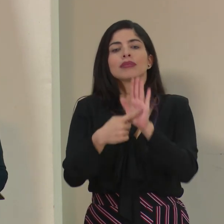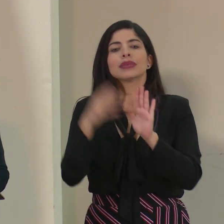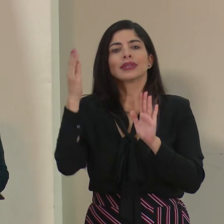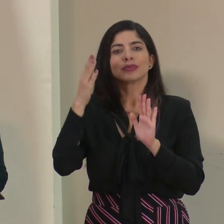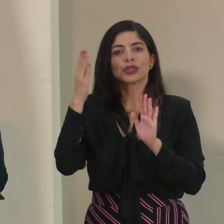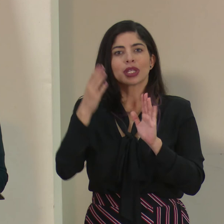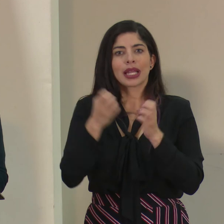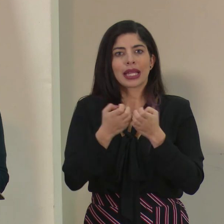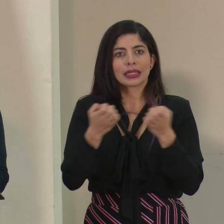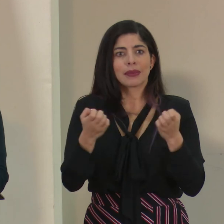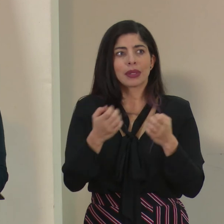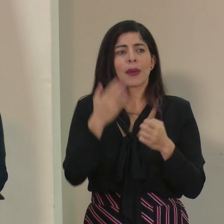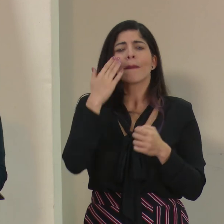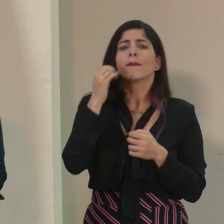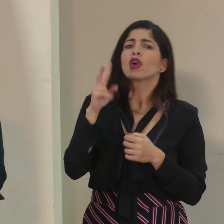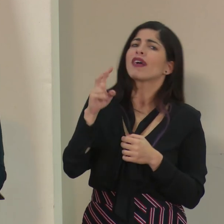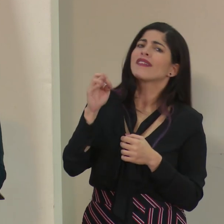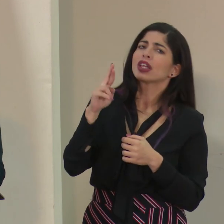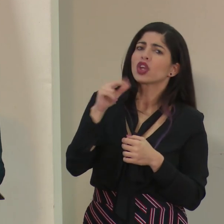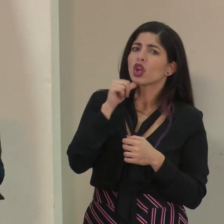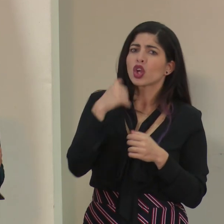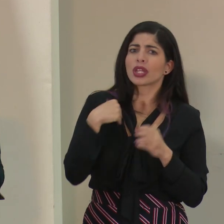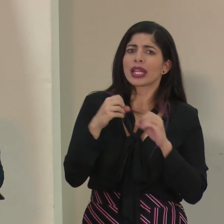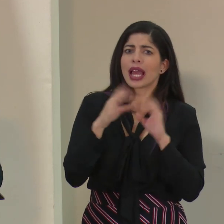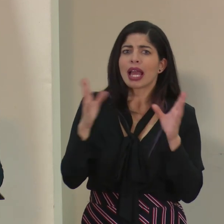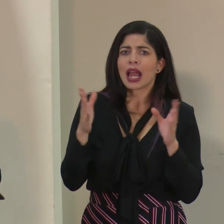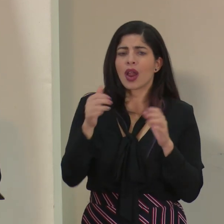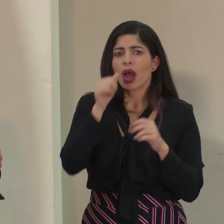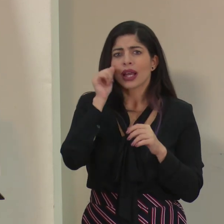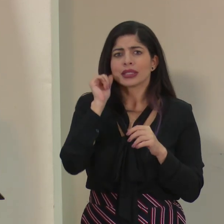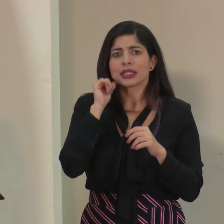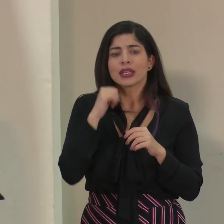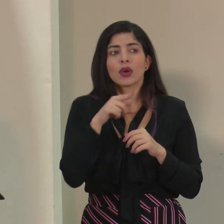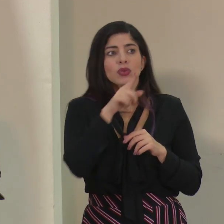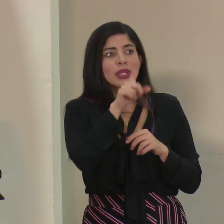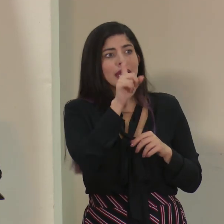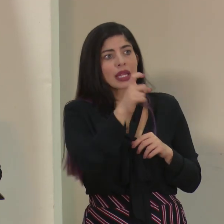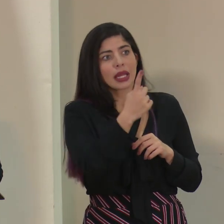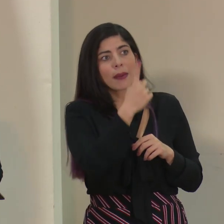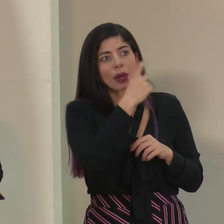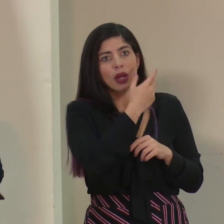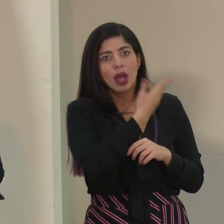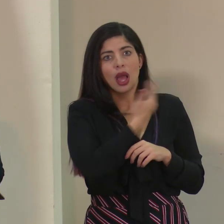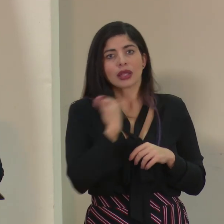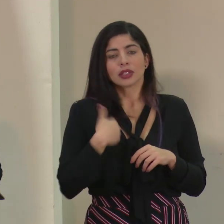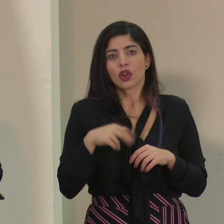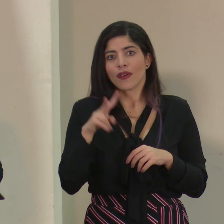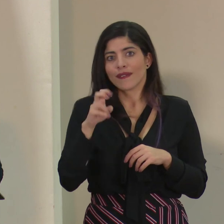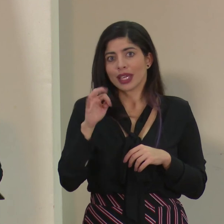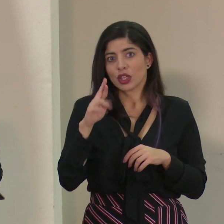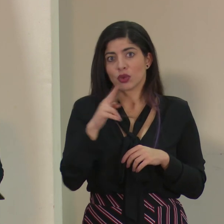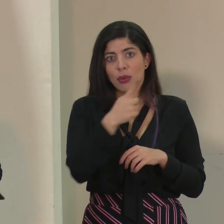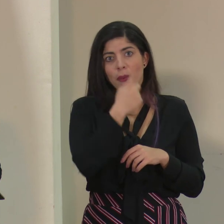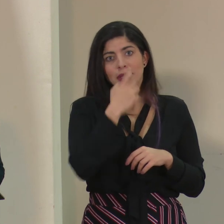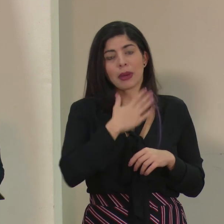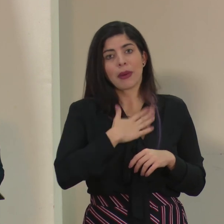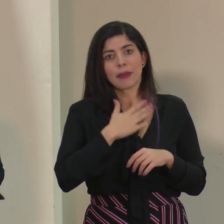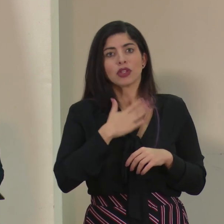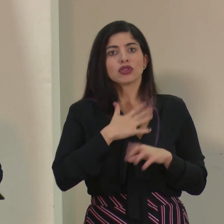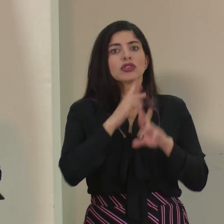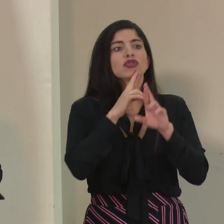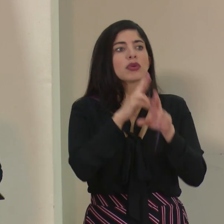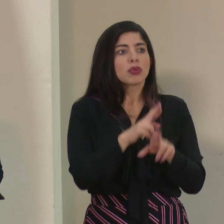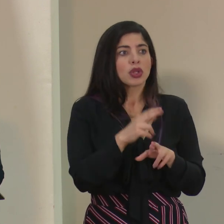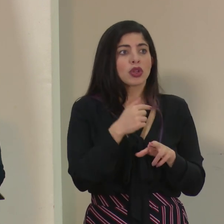las herramientas. ¿Por qué don Víctor no lo tenía claro? Tendría que usted preguntarle a don Víctor, Óscar, usted me está preguntando a mí, yo le estoy